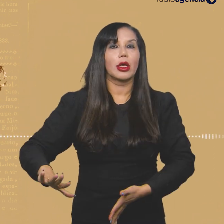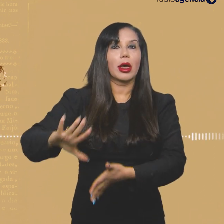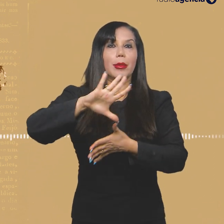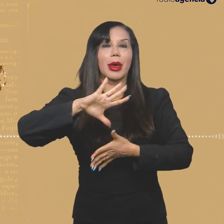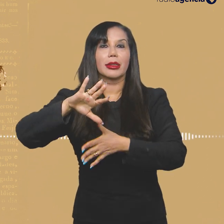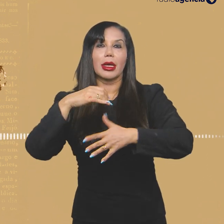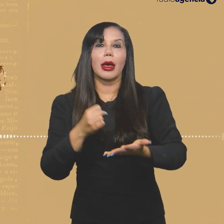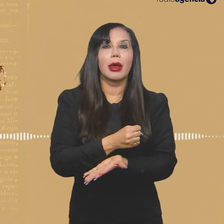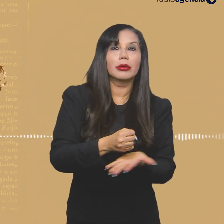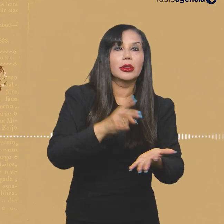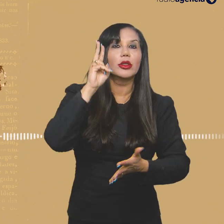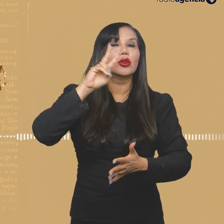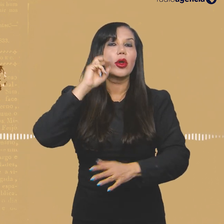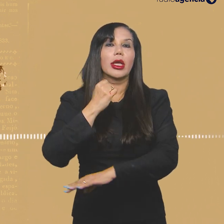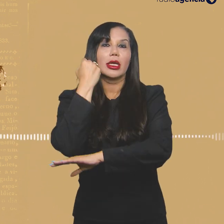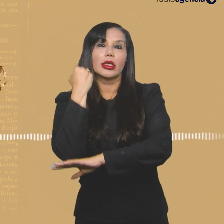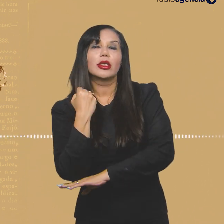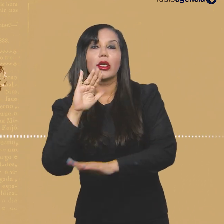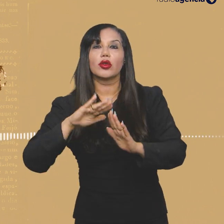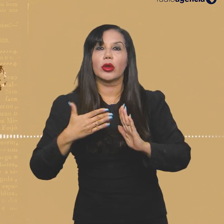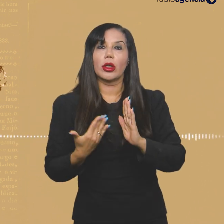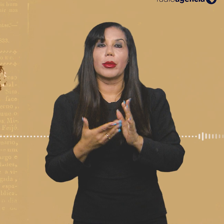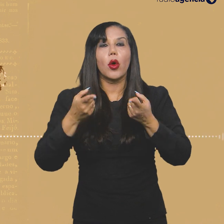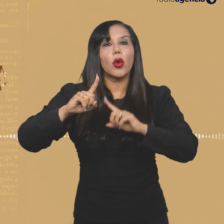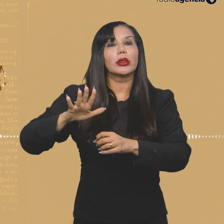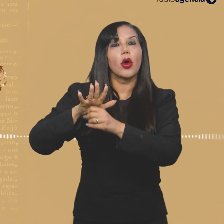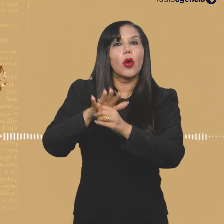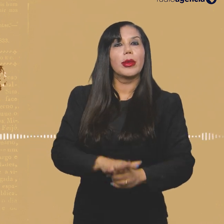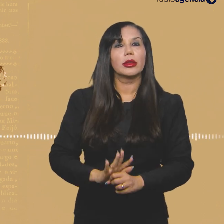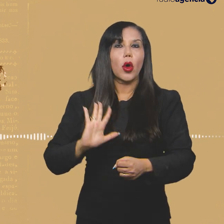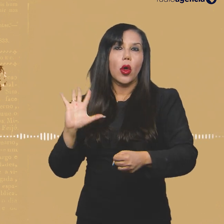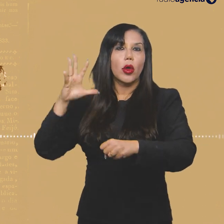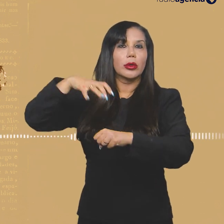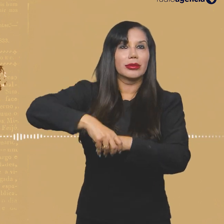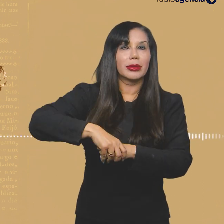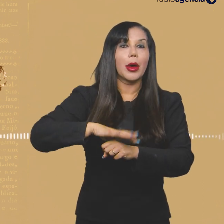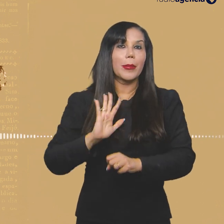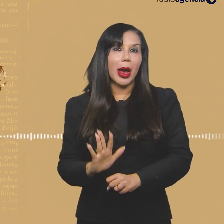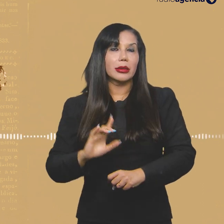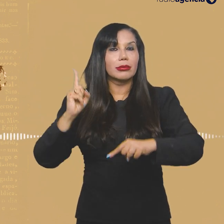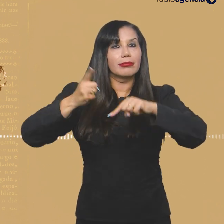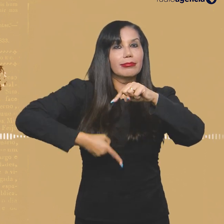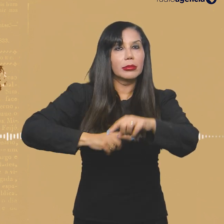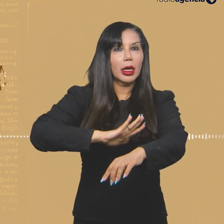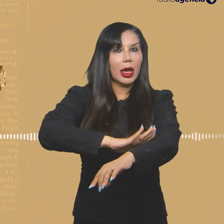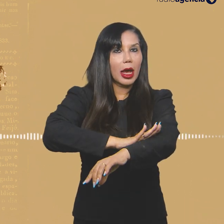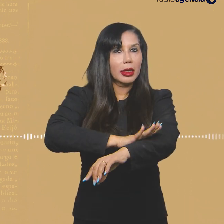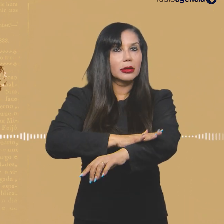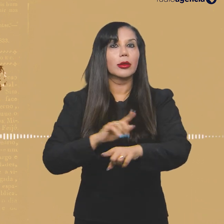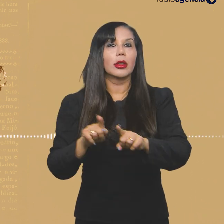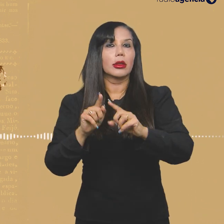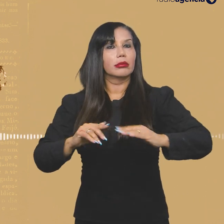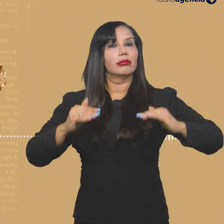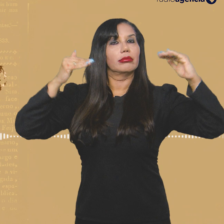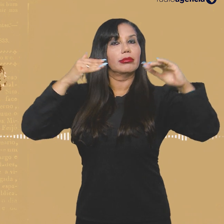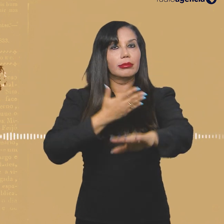Américas com base na história de resistência dos quilombos contra a opressão e o colonialismo, para combater o